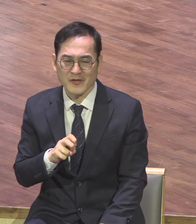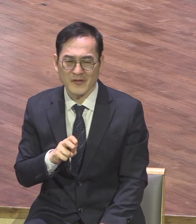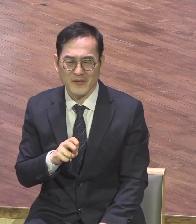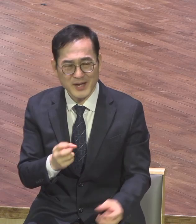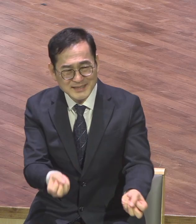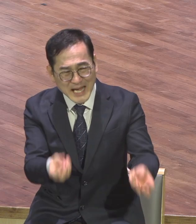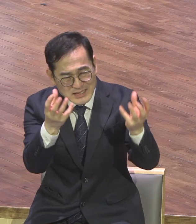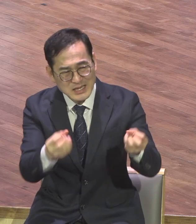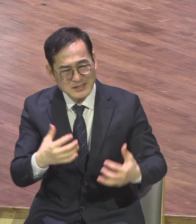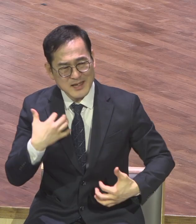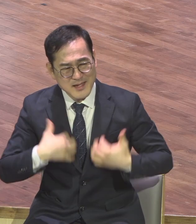모습 기분 나빠